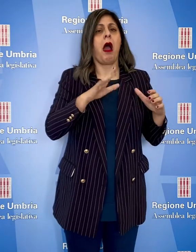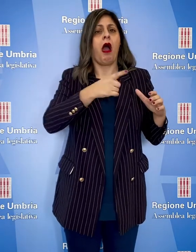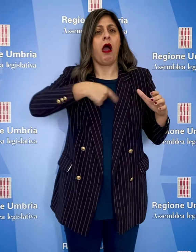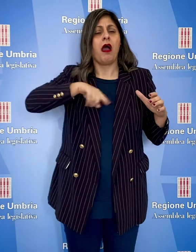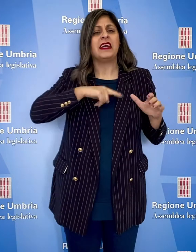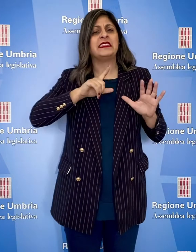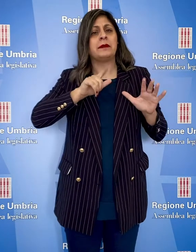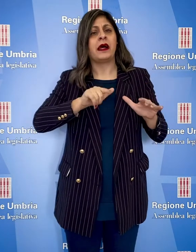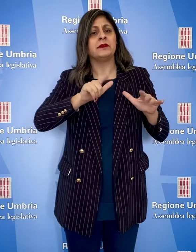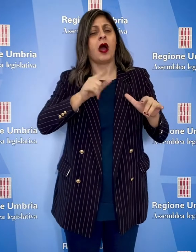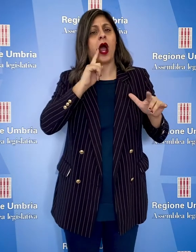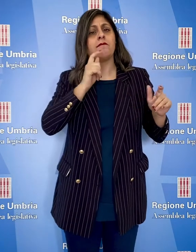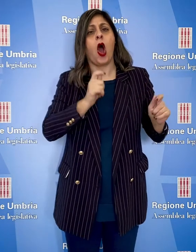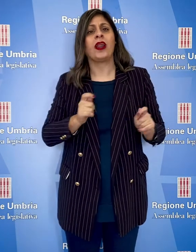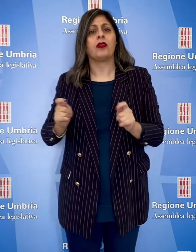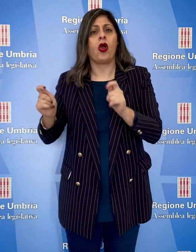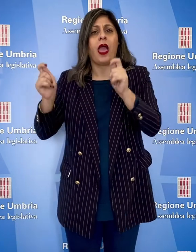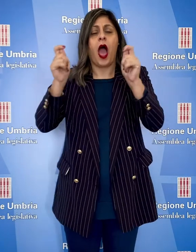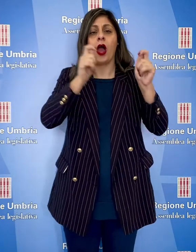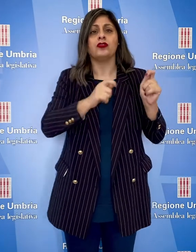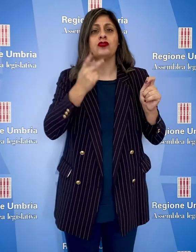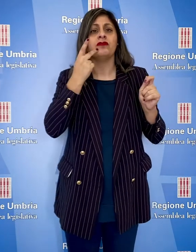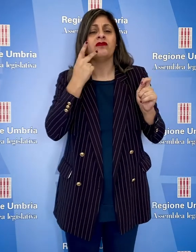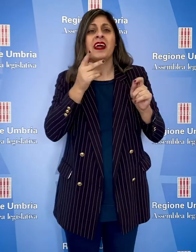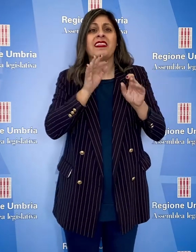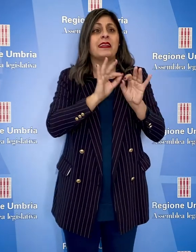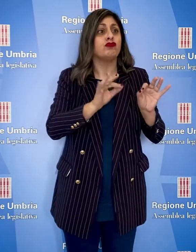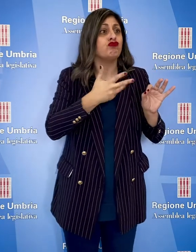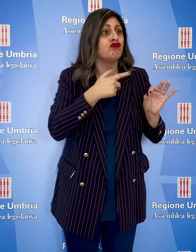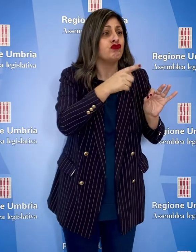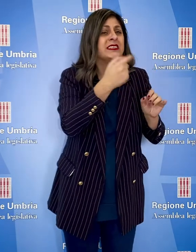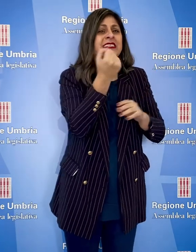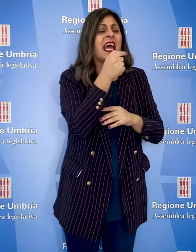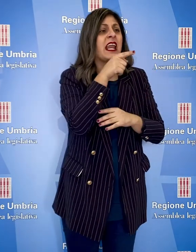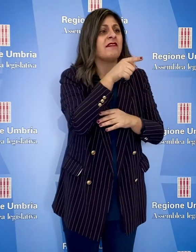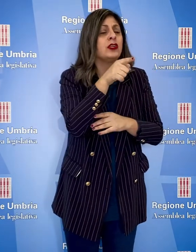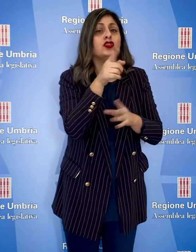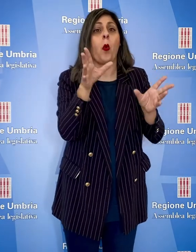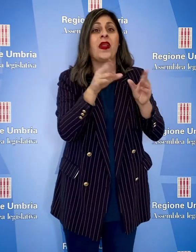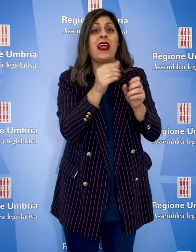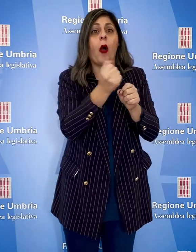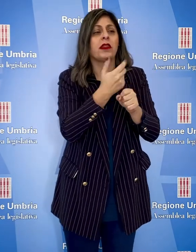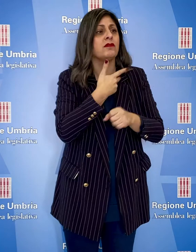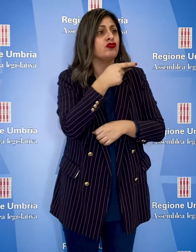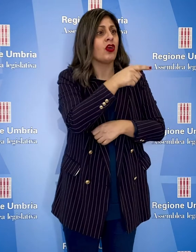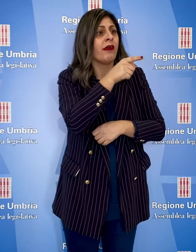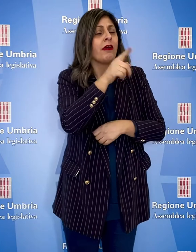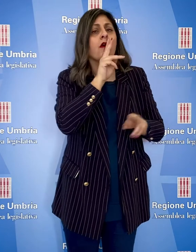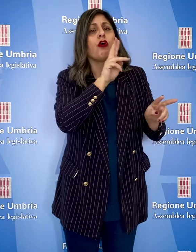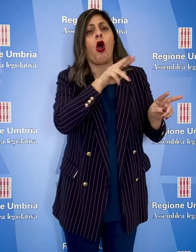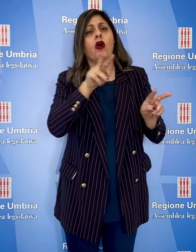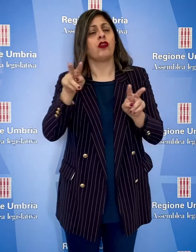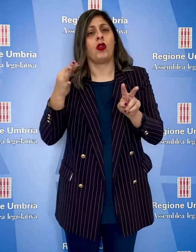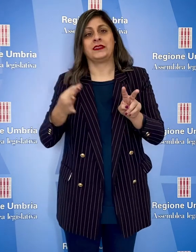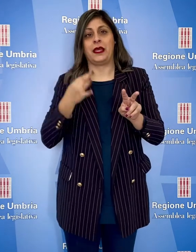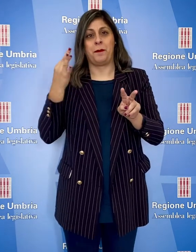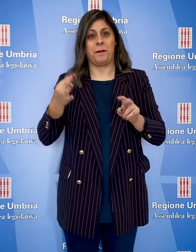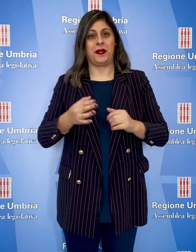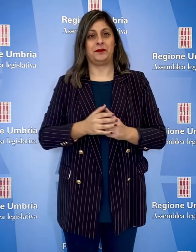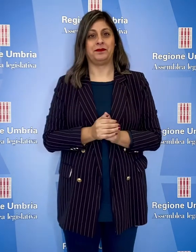fatto un monitoraggio settimanale per verificarne la disponibilità per tutti i servizi e le unità operative. I